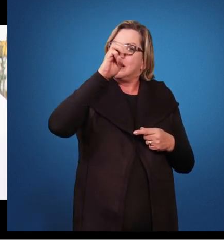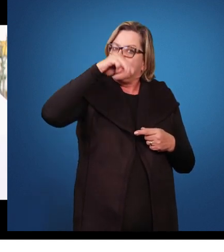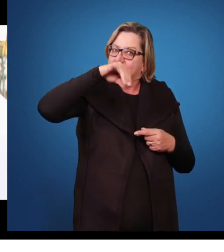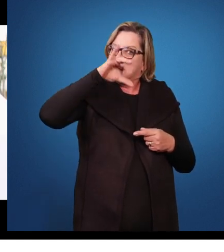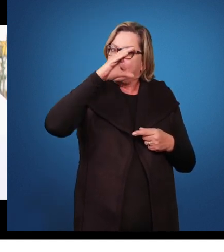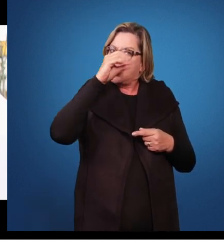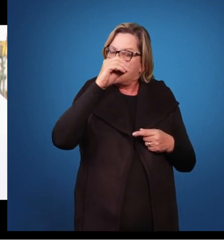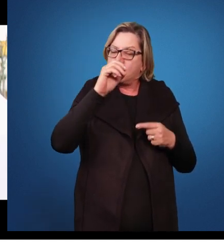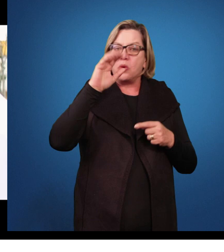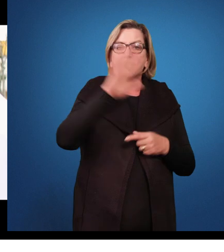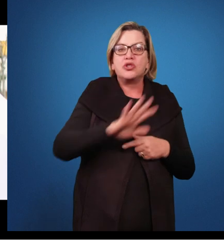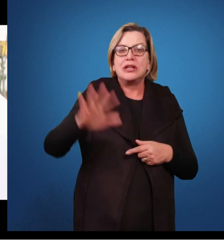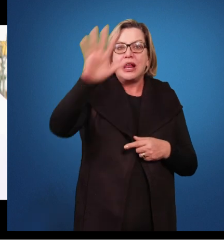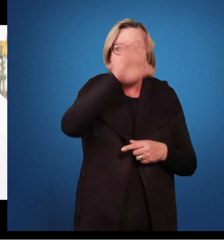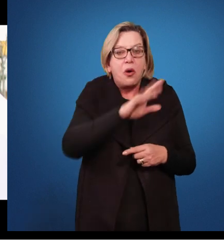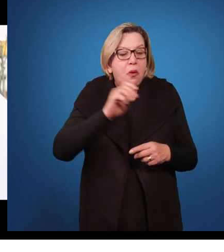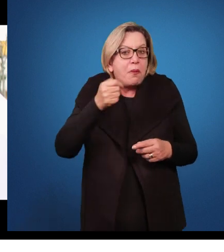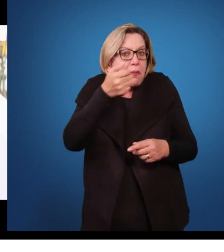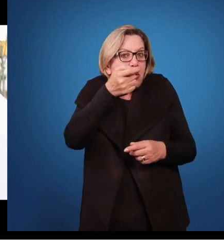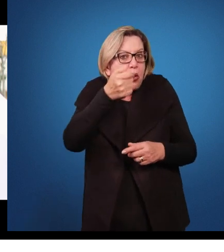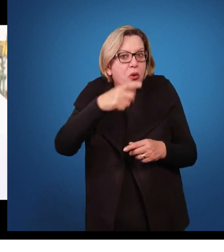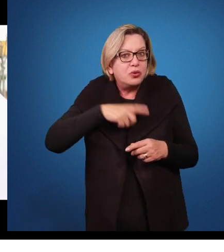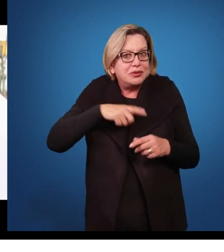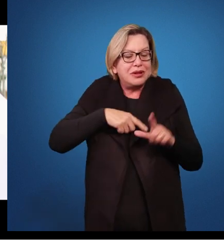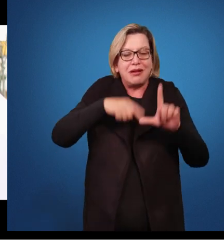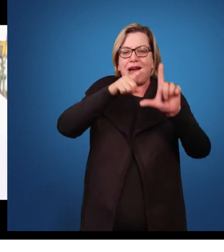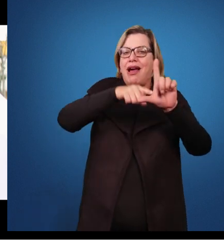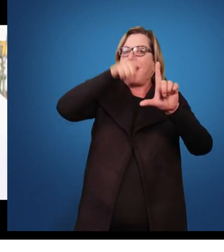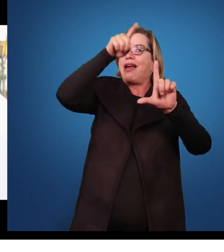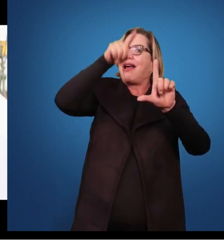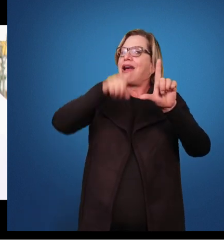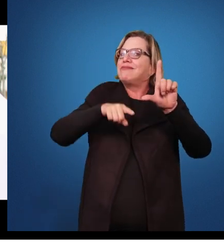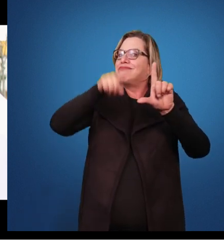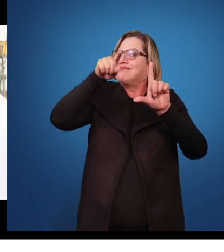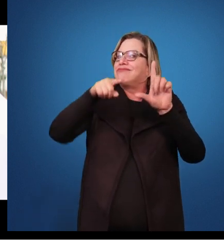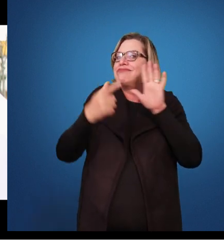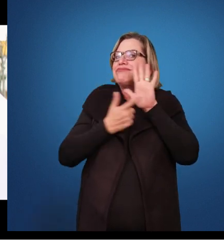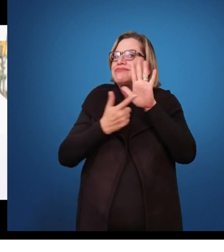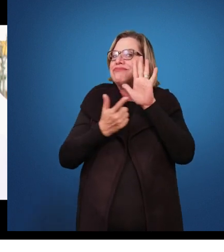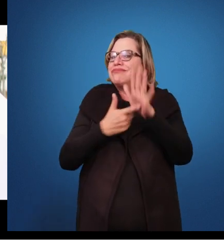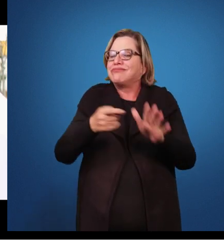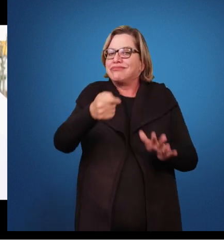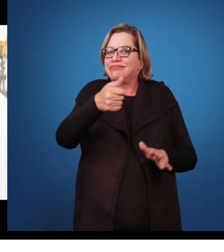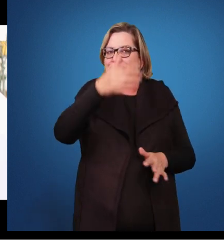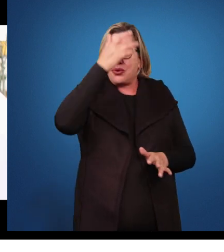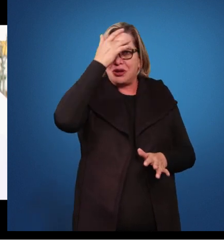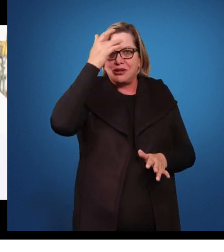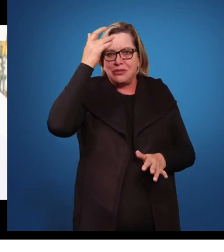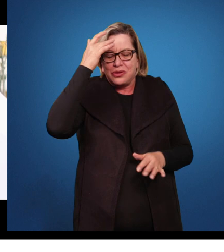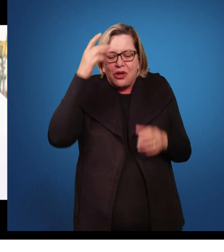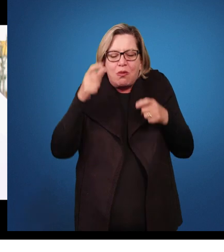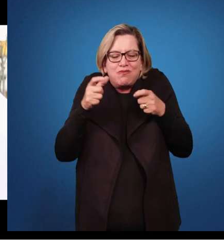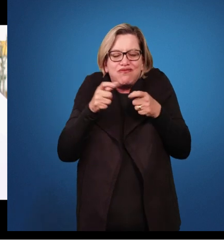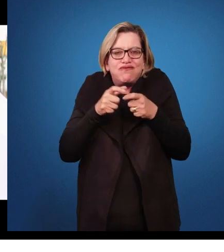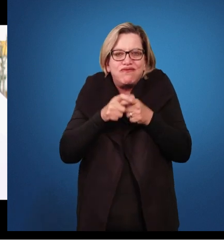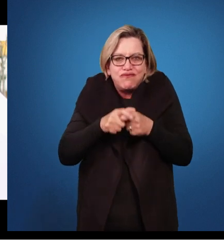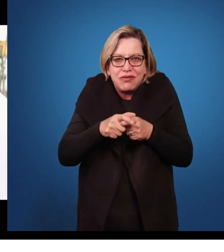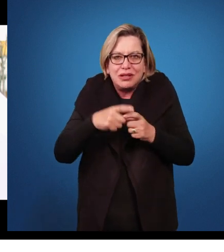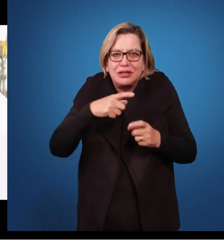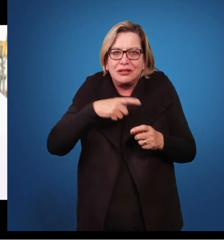raro. Nós temos, estatisticamente, um número muito mínimo de pessoas que são